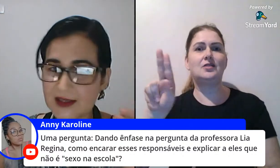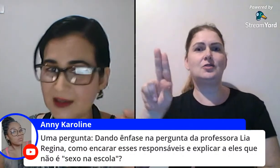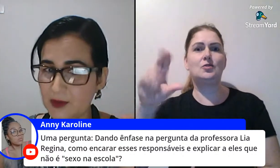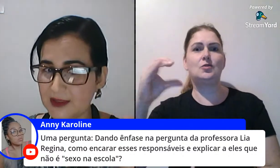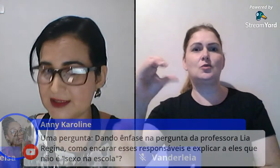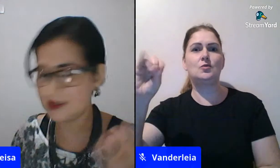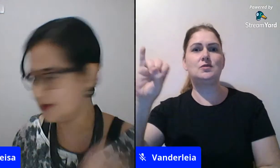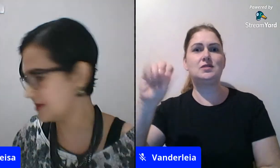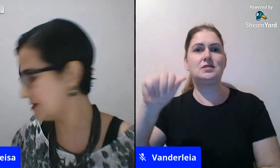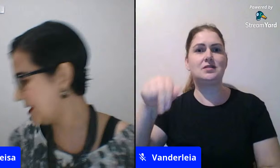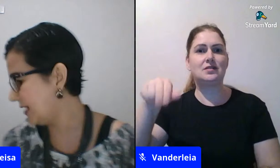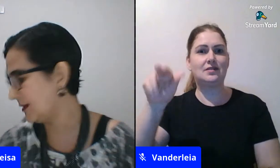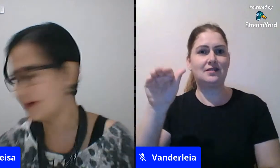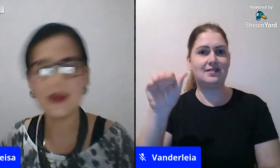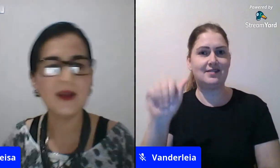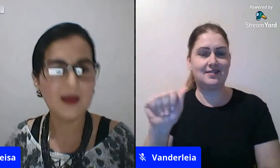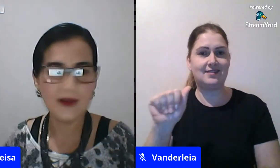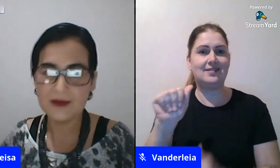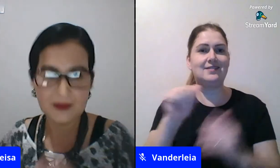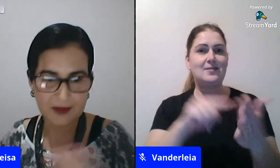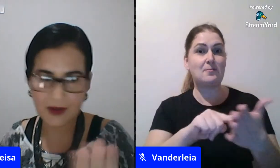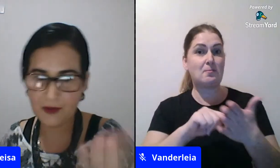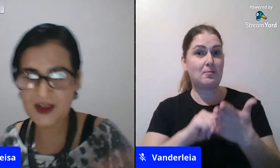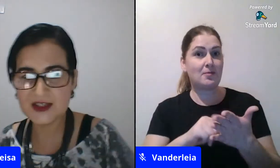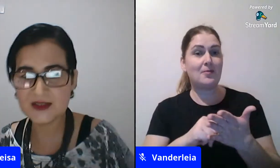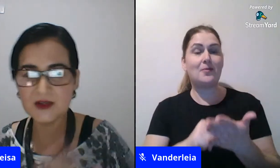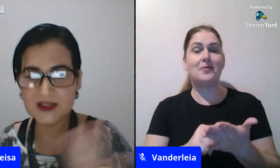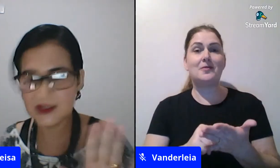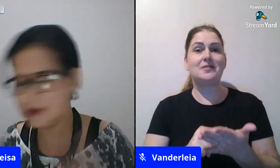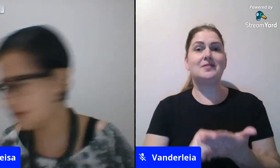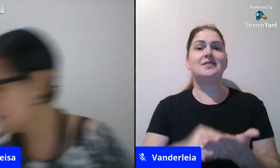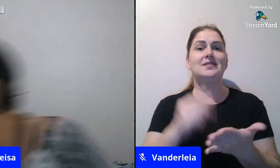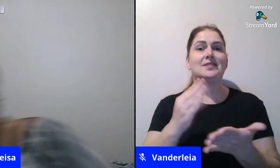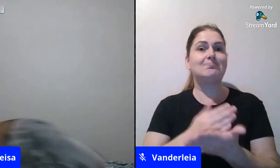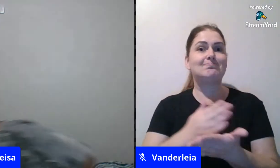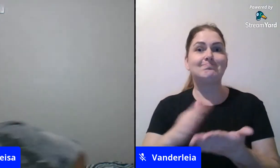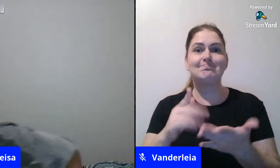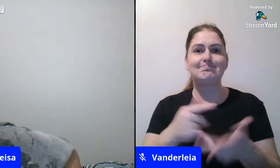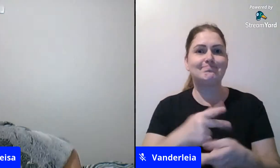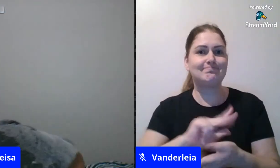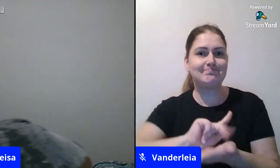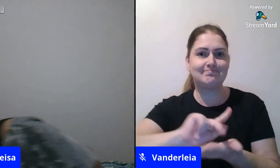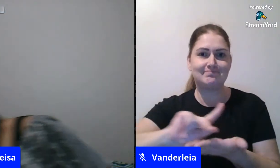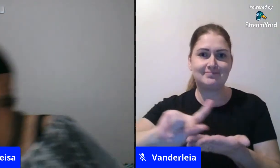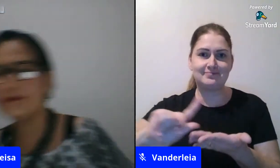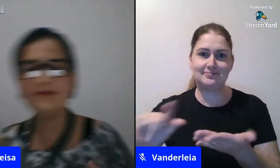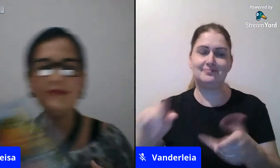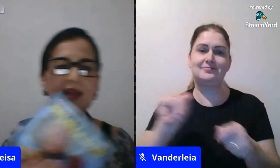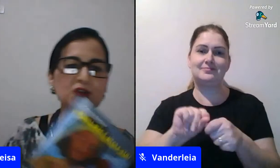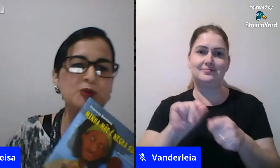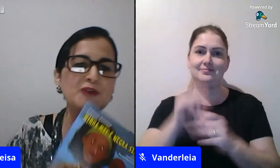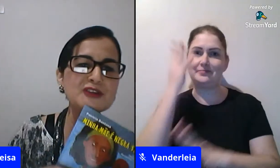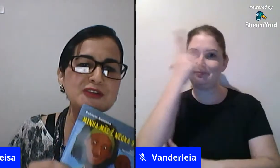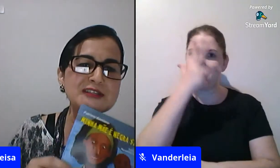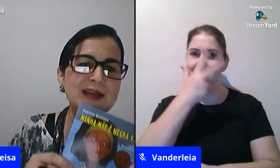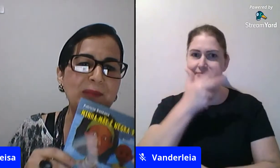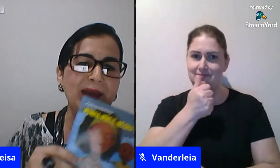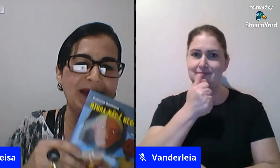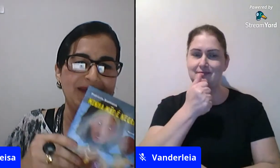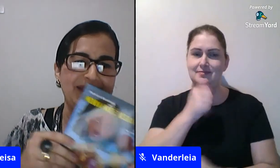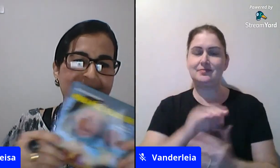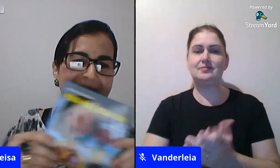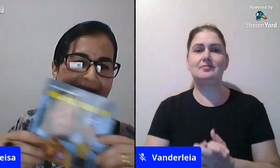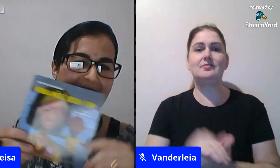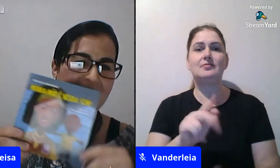cada coisa que ela pronta com as crianças dela eu vejo as coisas lindas que vocês fazem ó e os professores